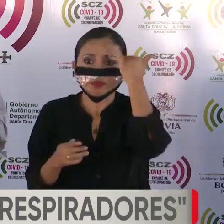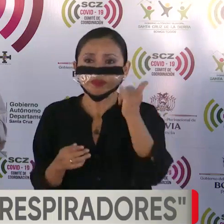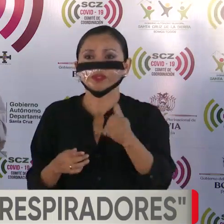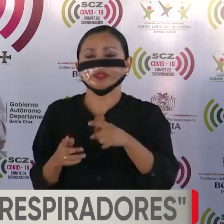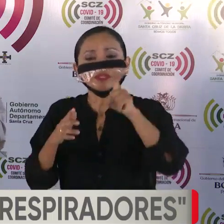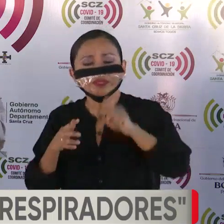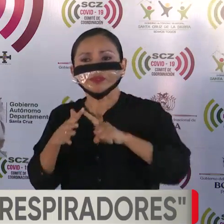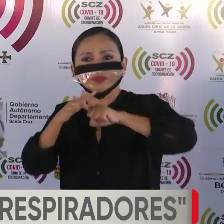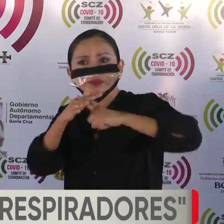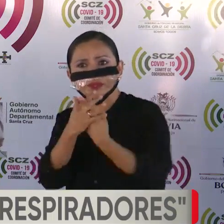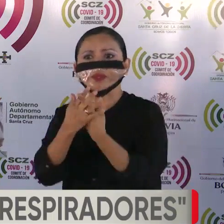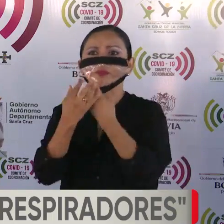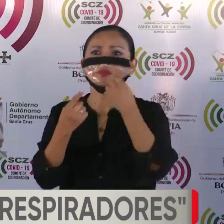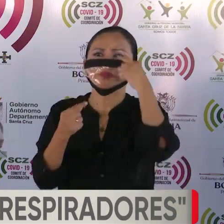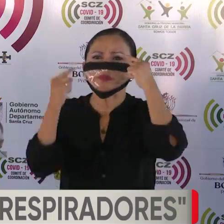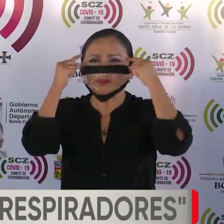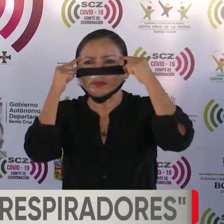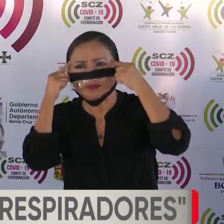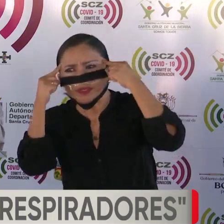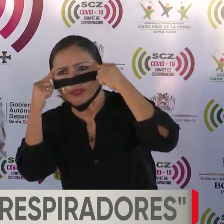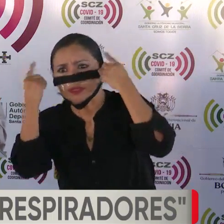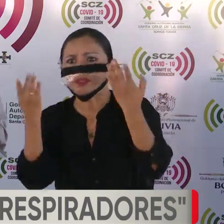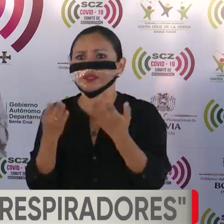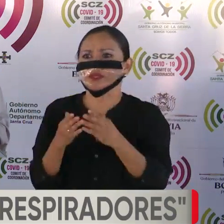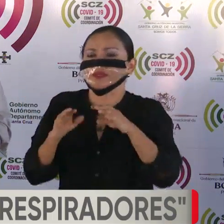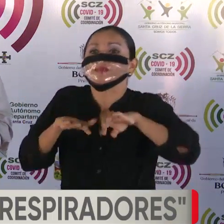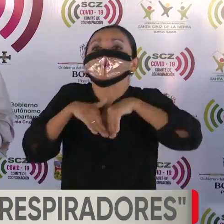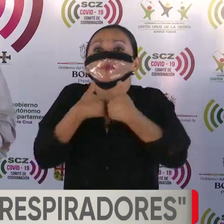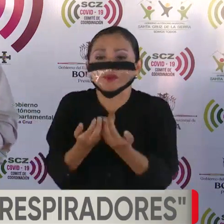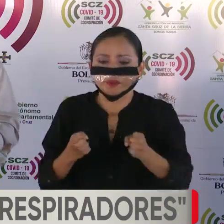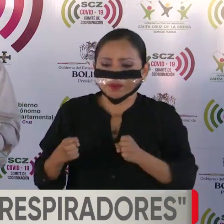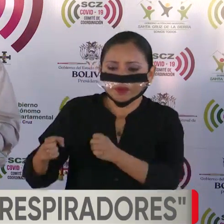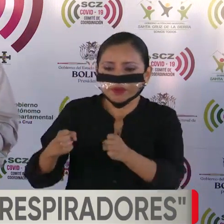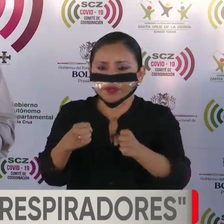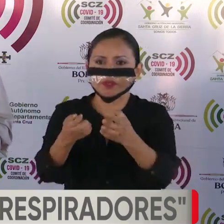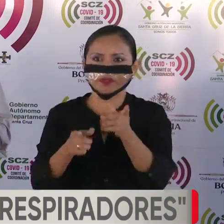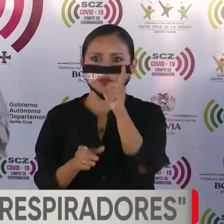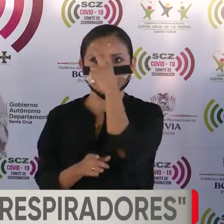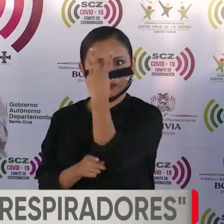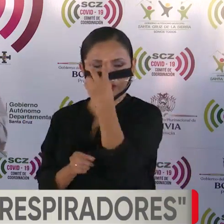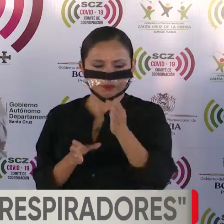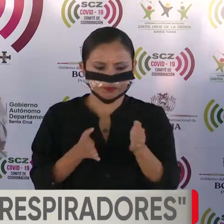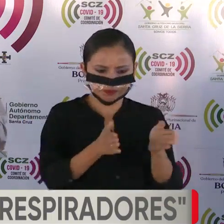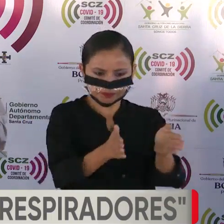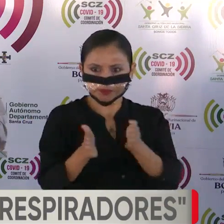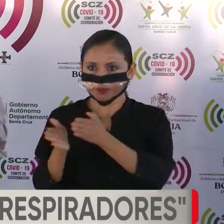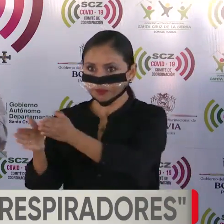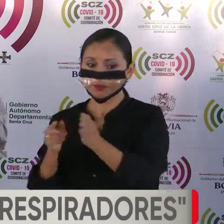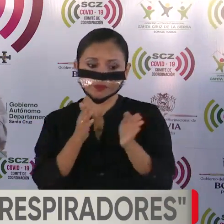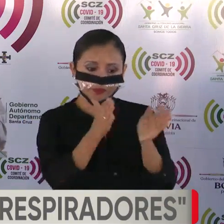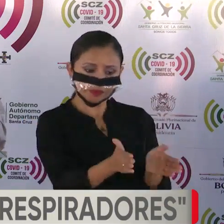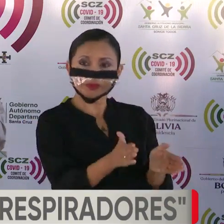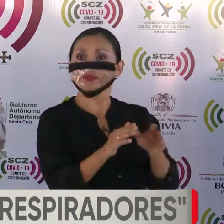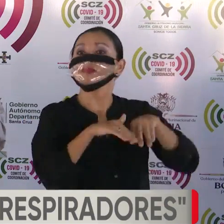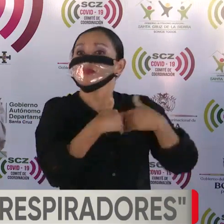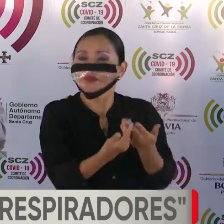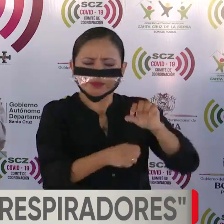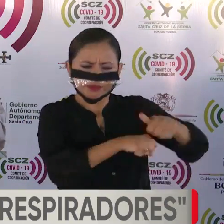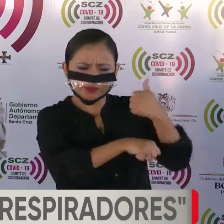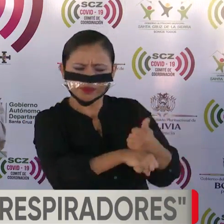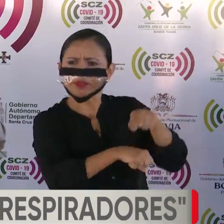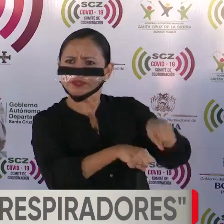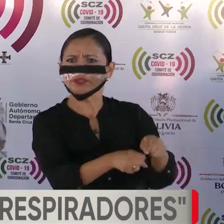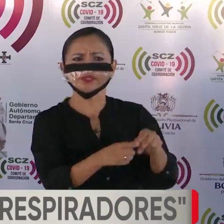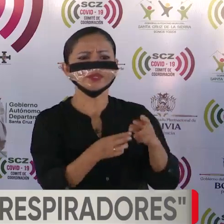tenemos que empezar a considerar una estrategia en dos direcciones. 1. Consolidar la